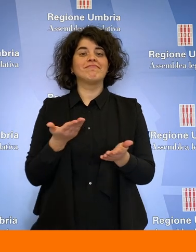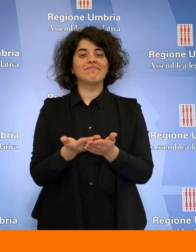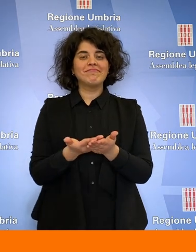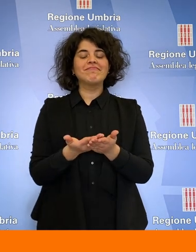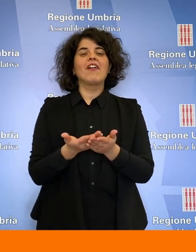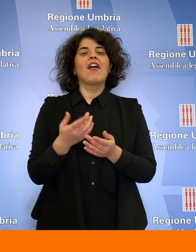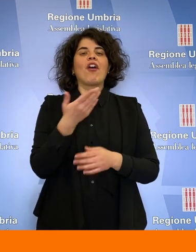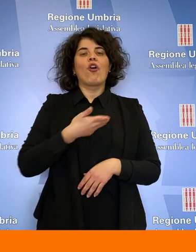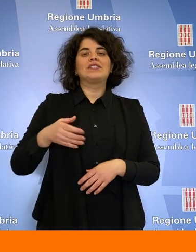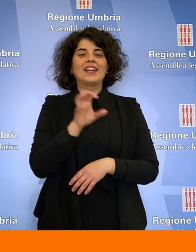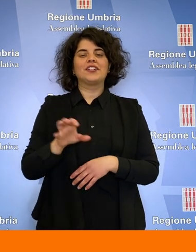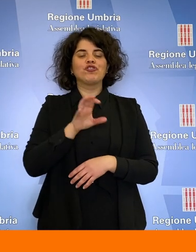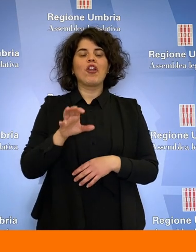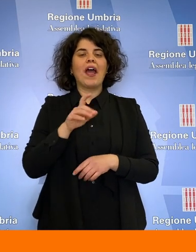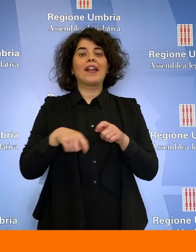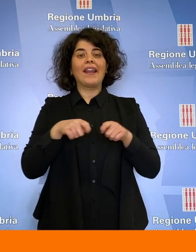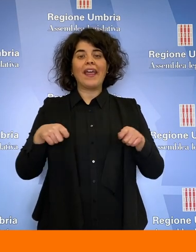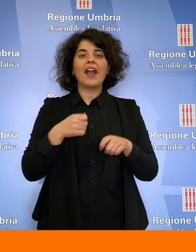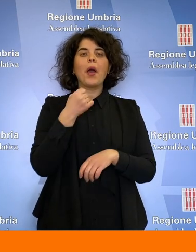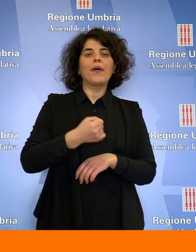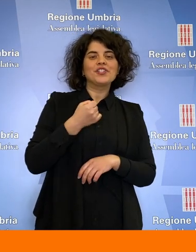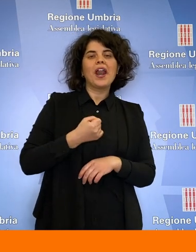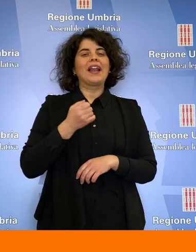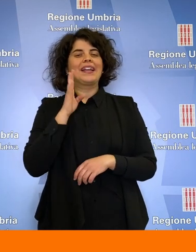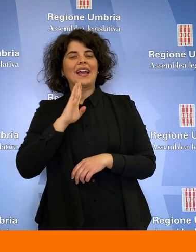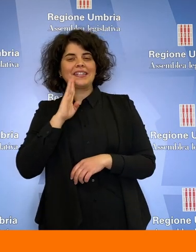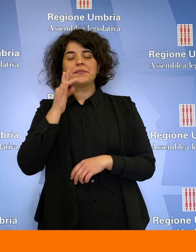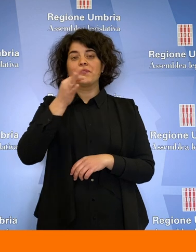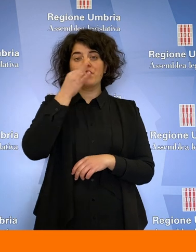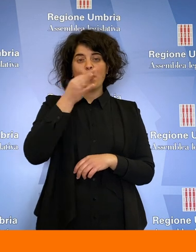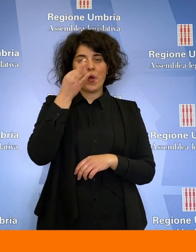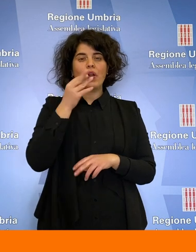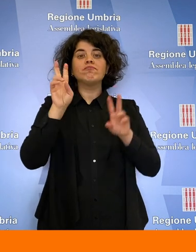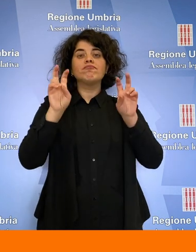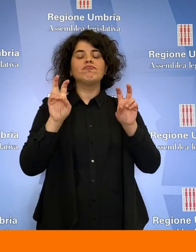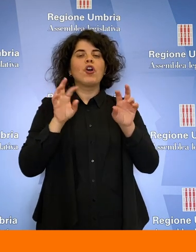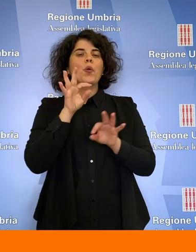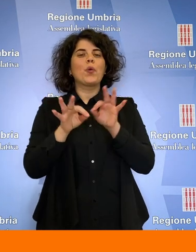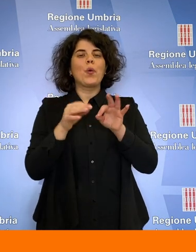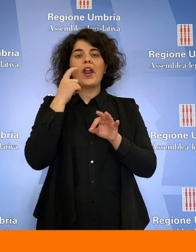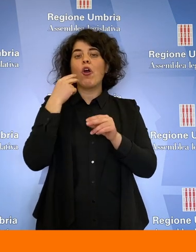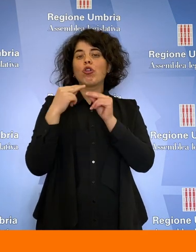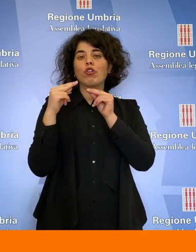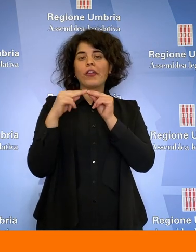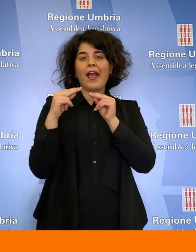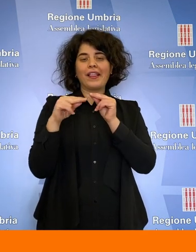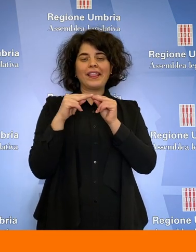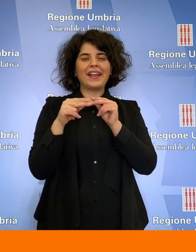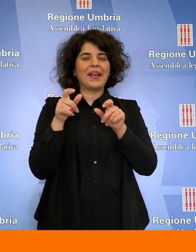mozione dei consiglieri regionali della Lega, Pastorelli, Carissimi e Paola Fioroni, sulle cure